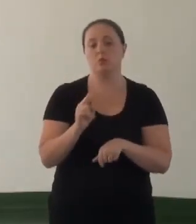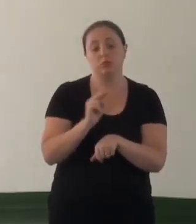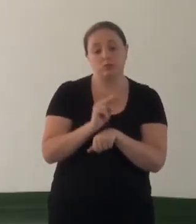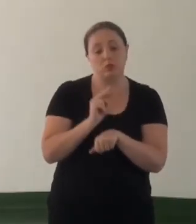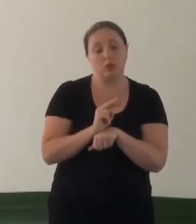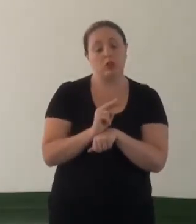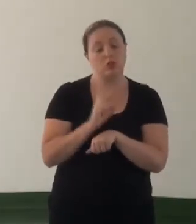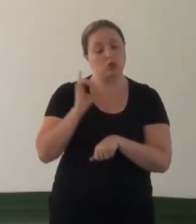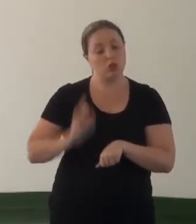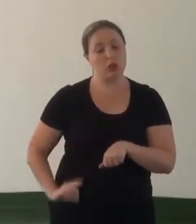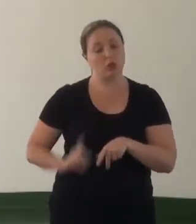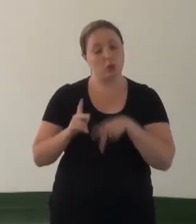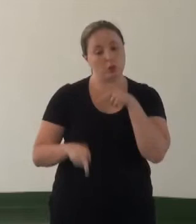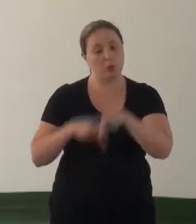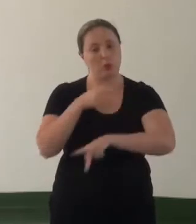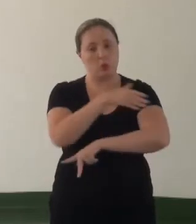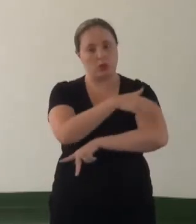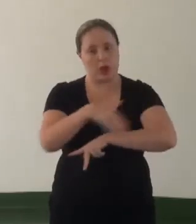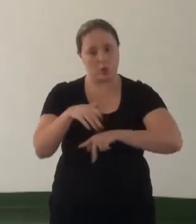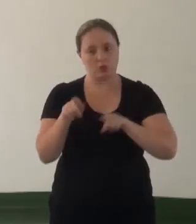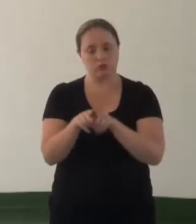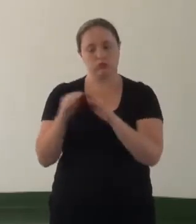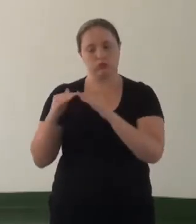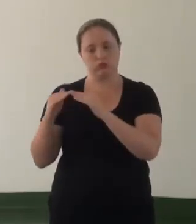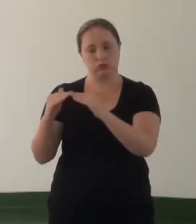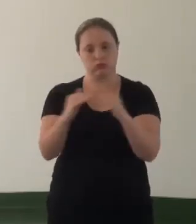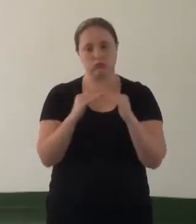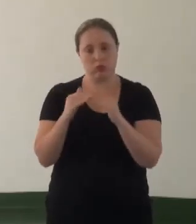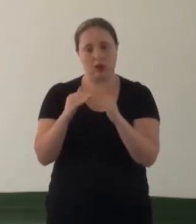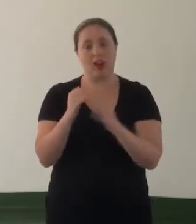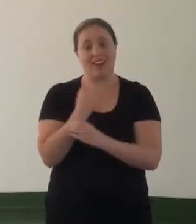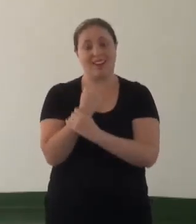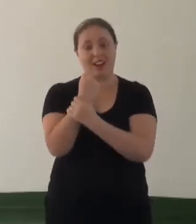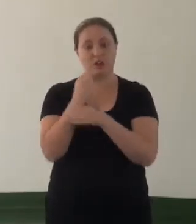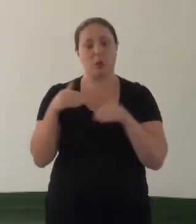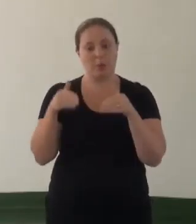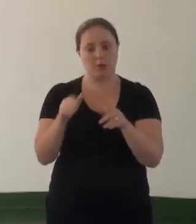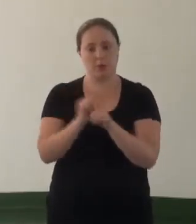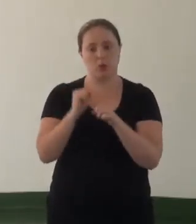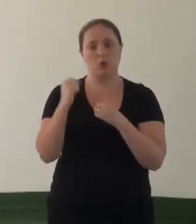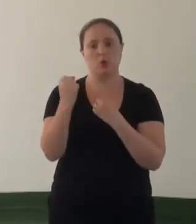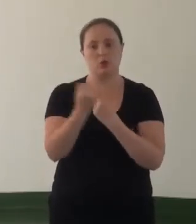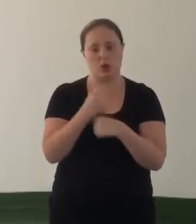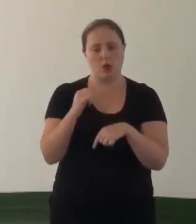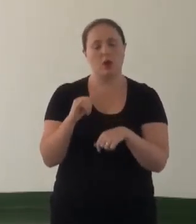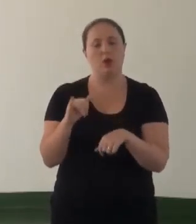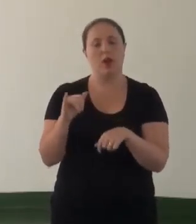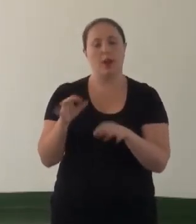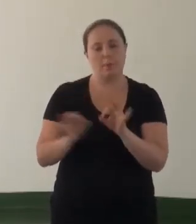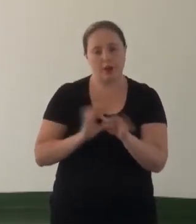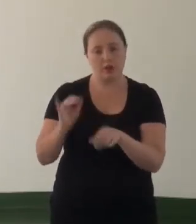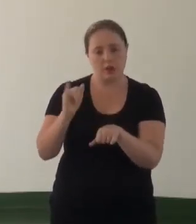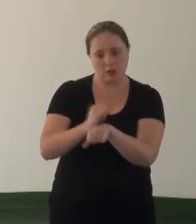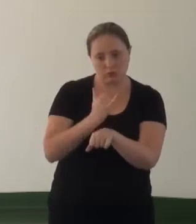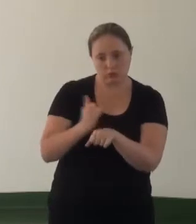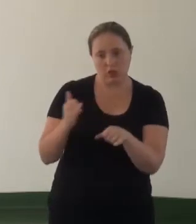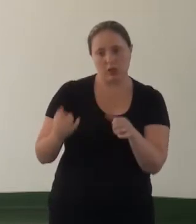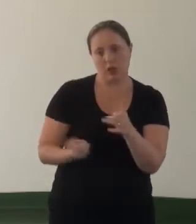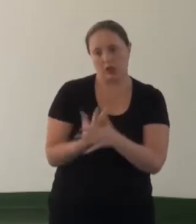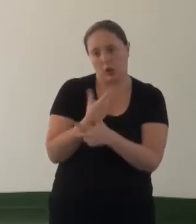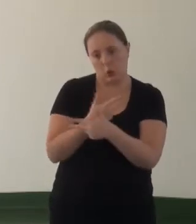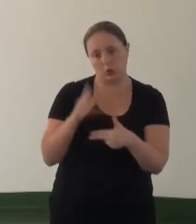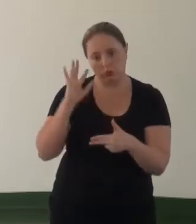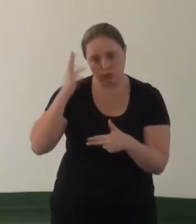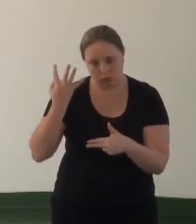da população de rua. Democratização. Garantir participação social no planejamento estratégico e criar outros instrumentos de participação,